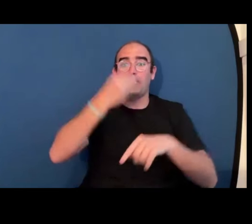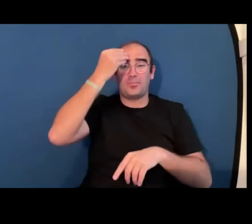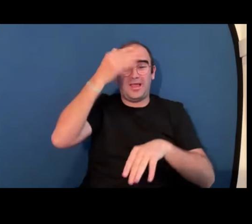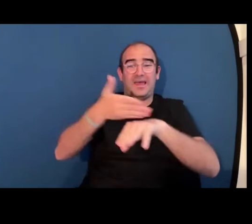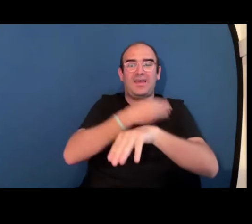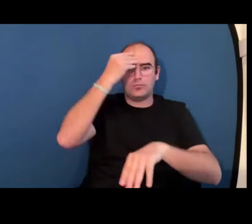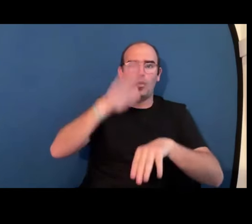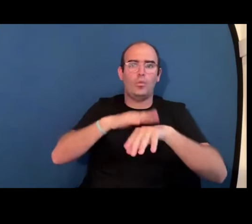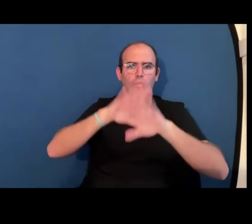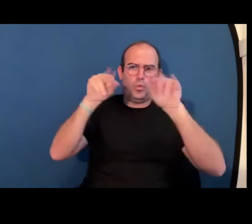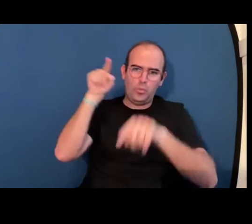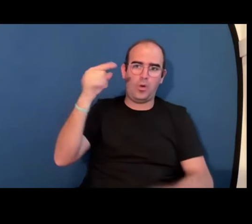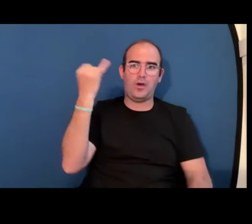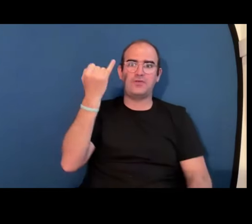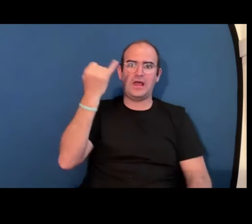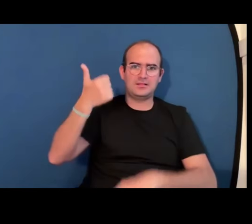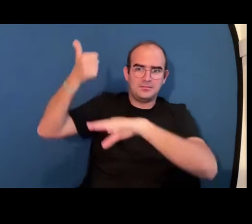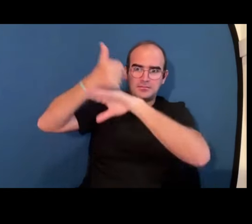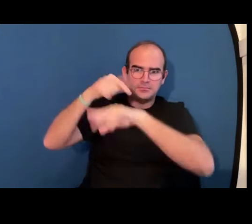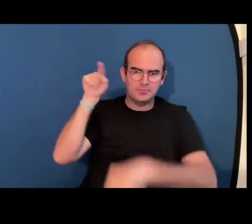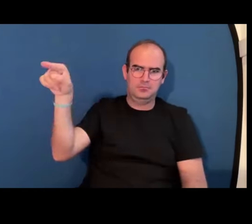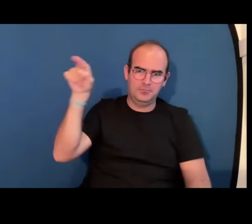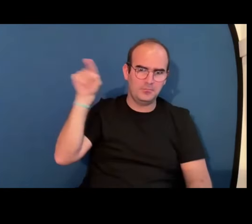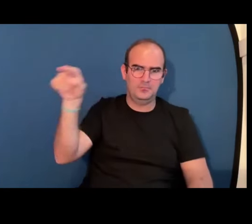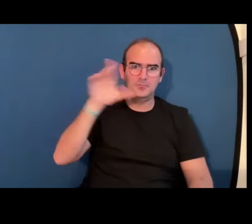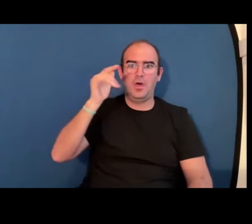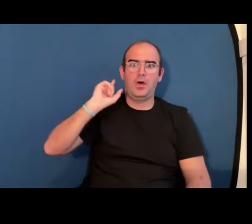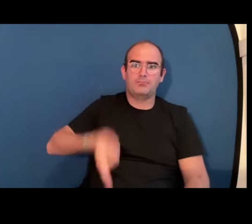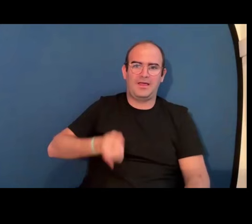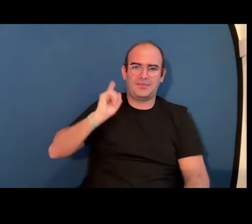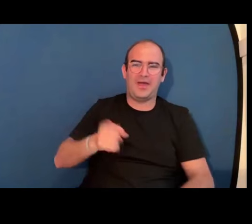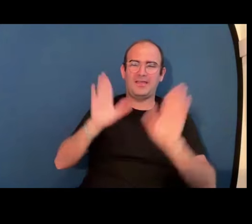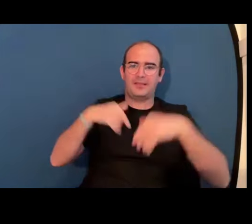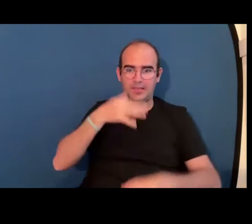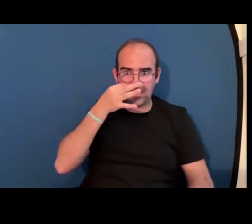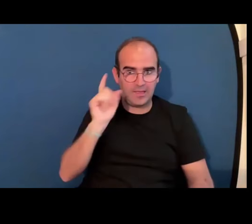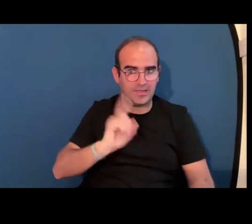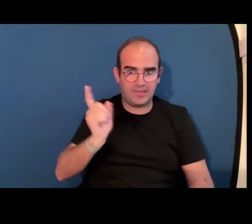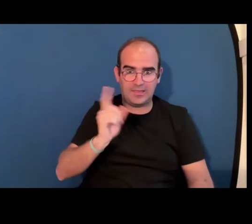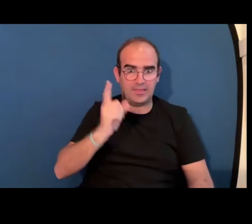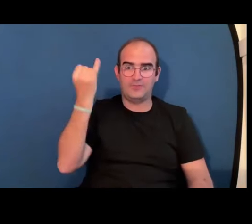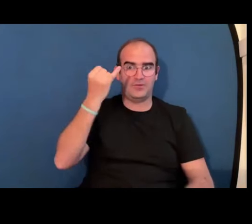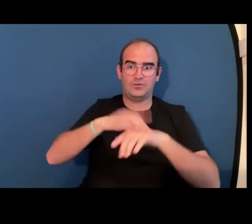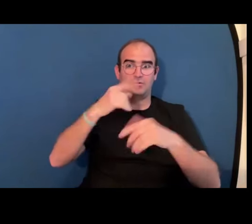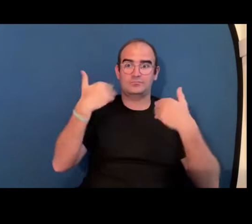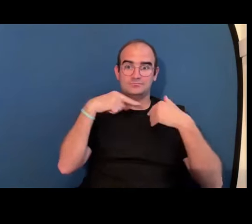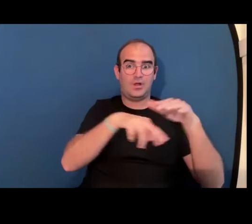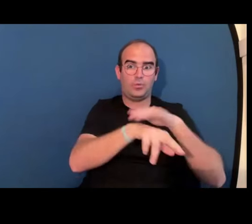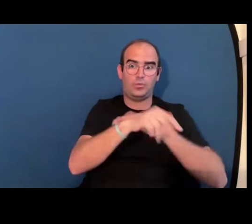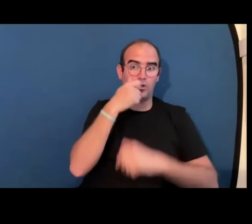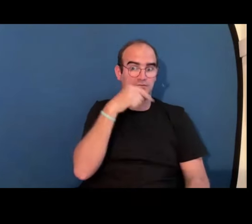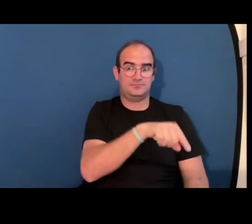me había encontrado con muchas barreras con muchos problemas y a partir de empezar a tener